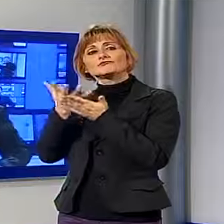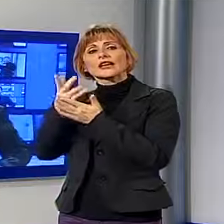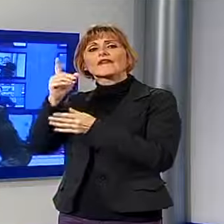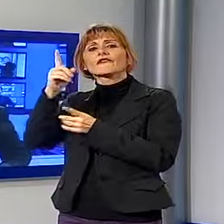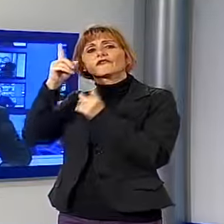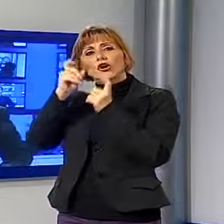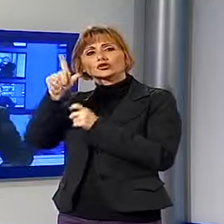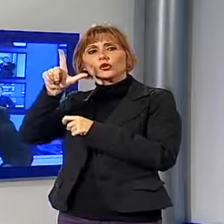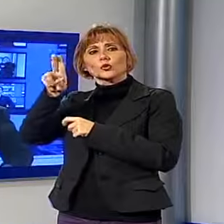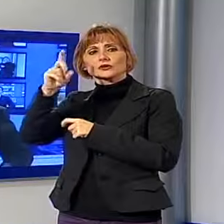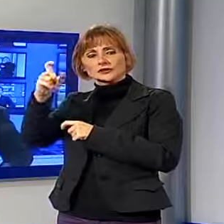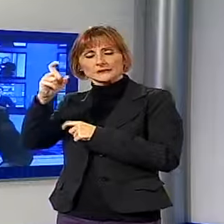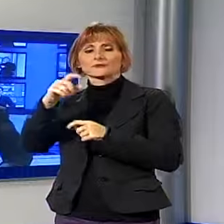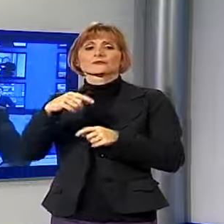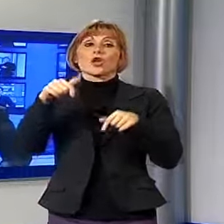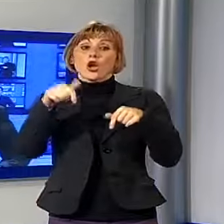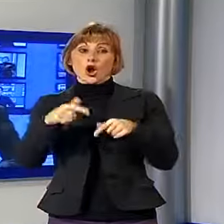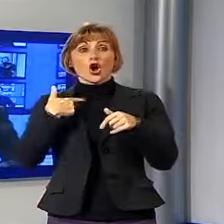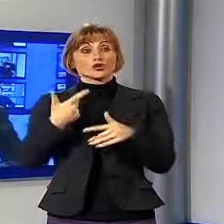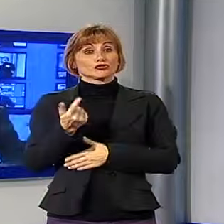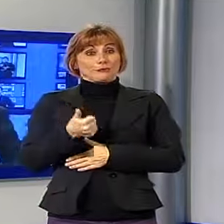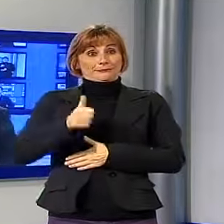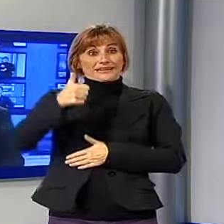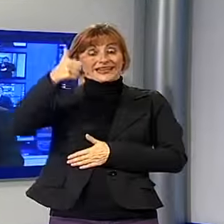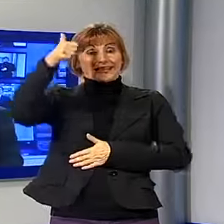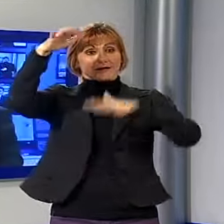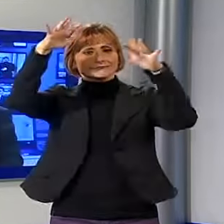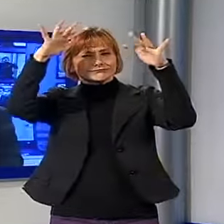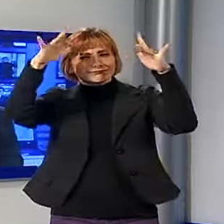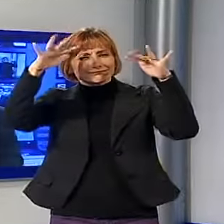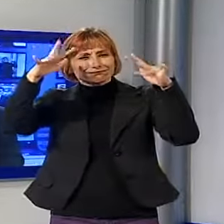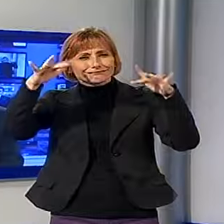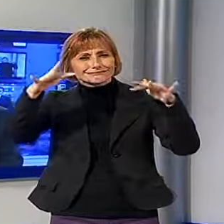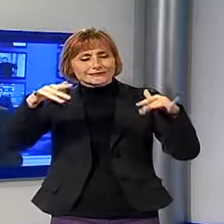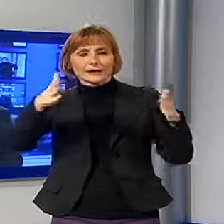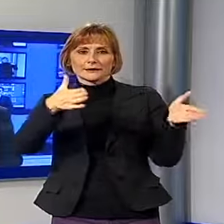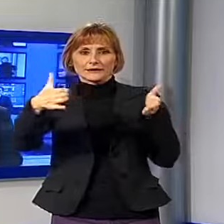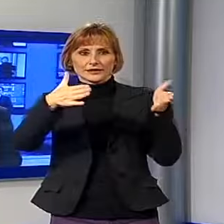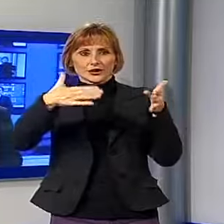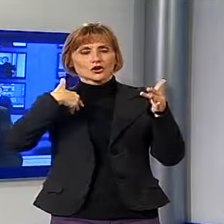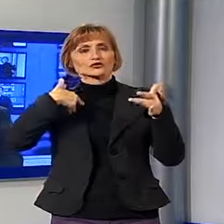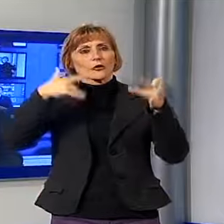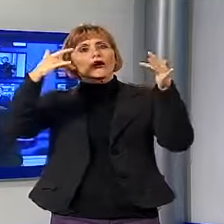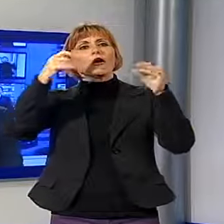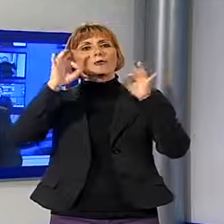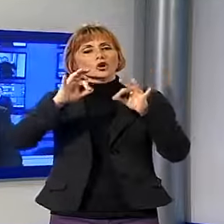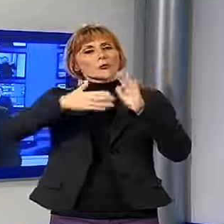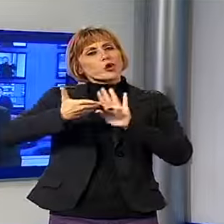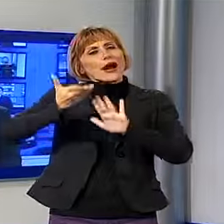registrato la prima nevicata di stagione in Alta Garfagnana, a primi fiocchi bianchi che si sono visti